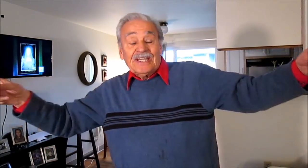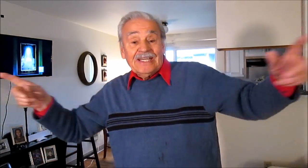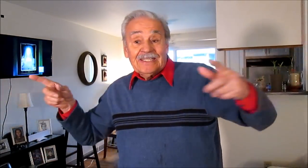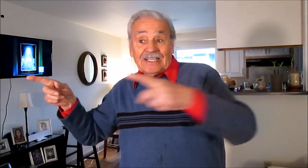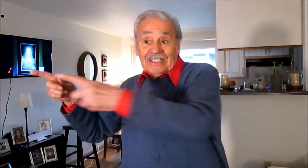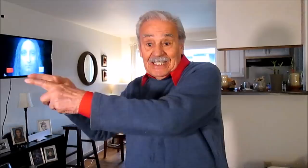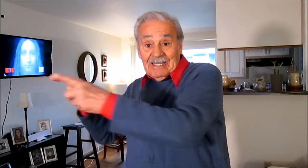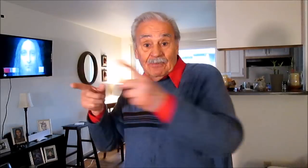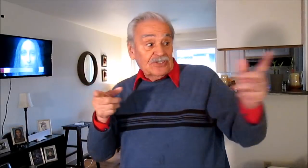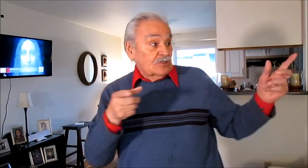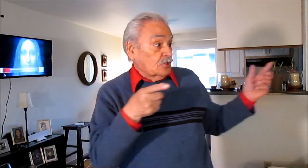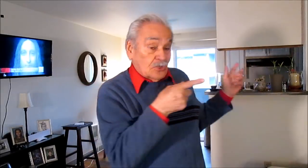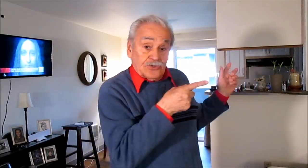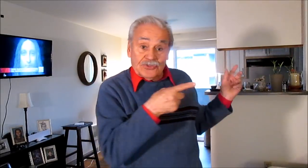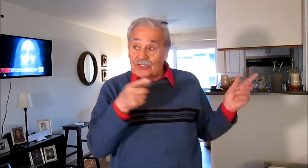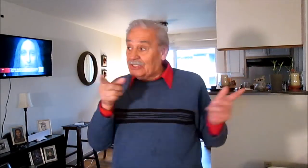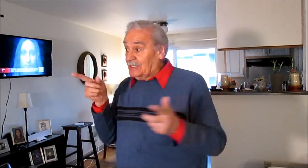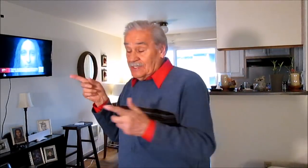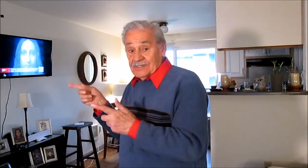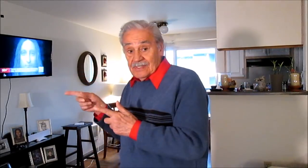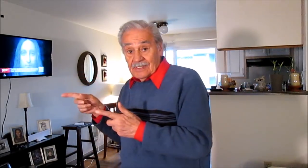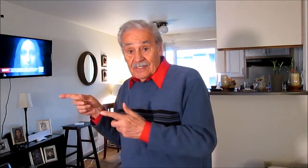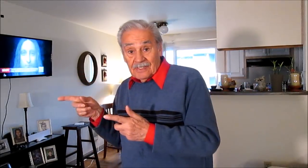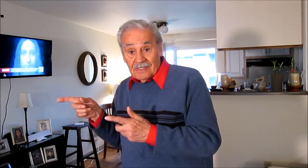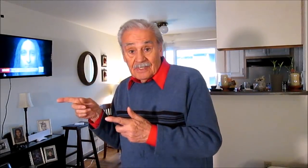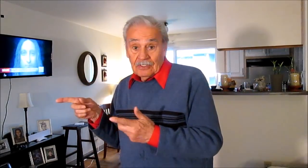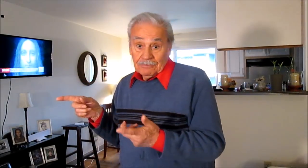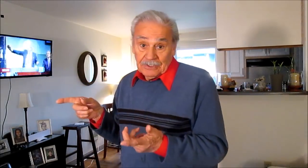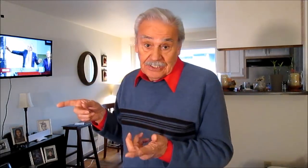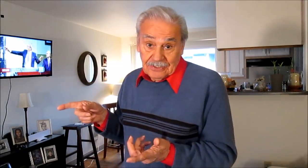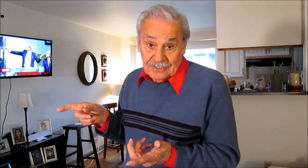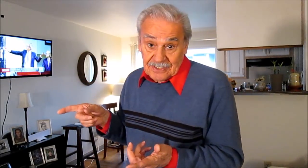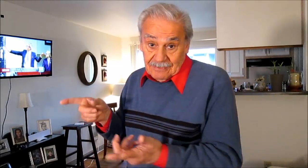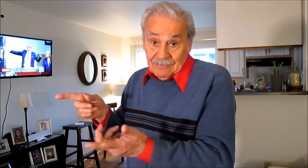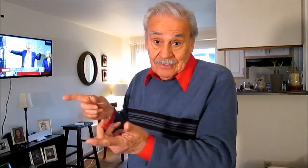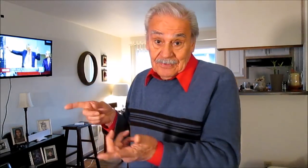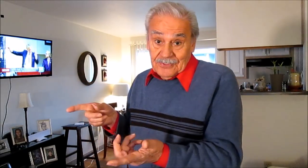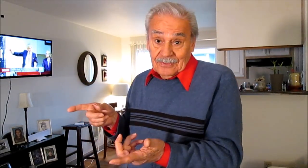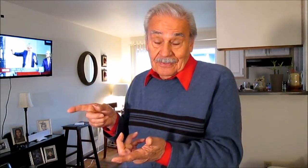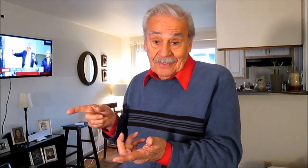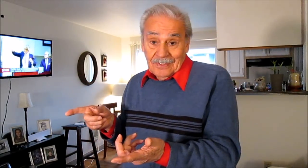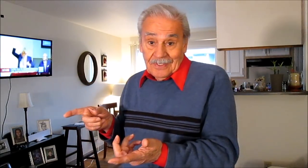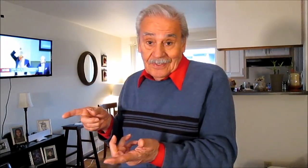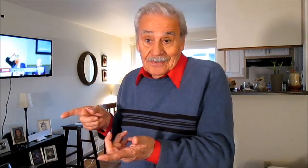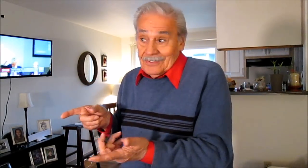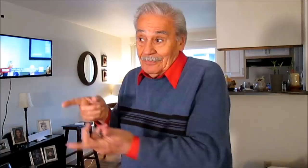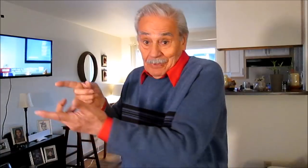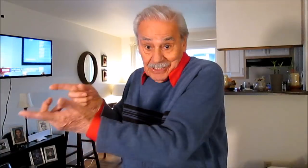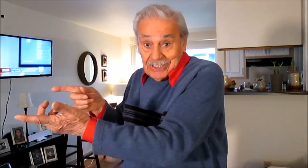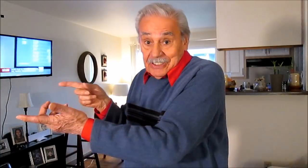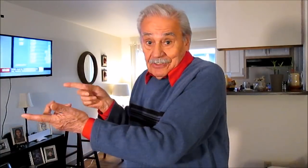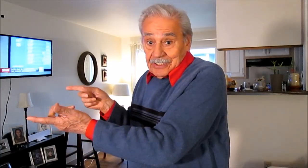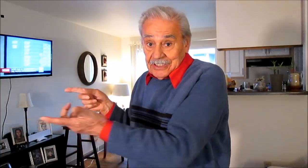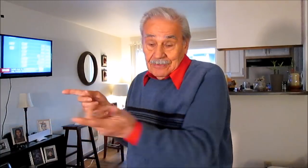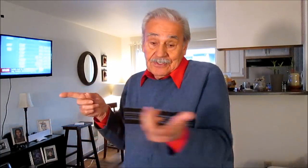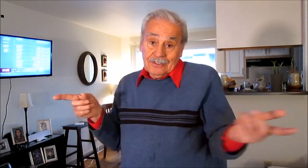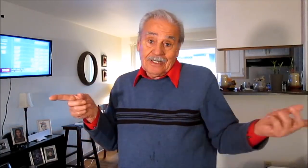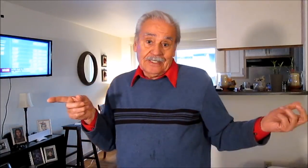gente que tenemos en todos los órdenes, los políticos ya sabemos quiénes son, los políticos que tenemos ahora ya